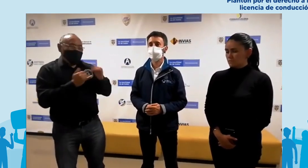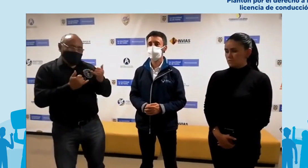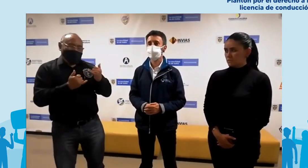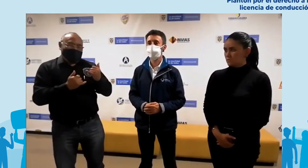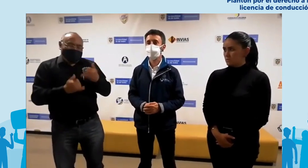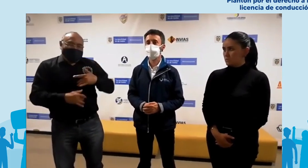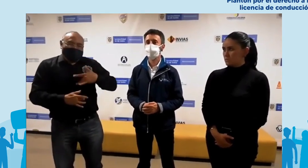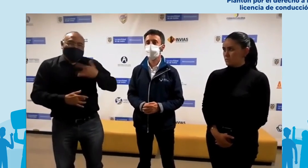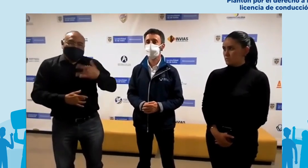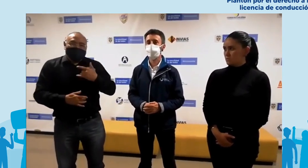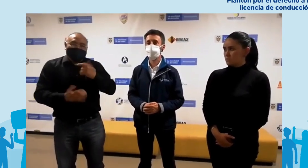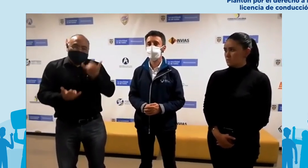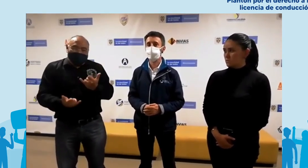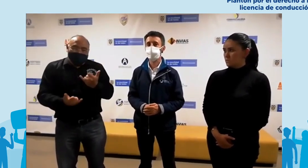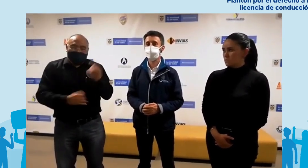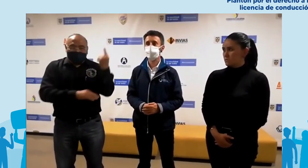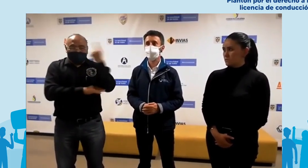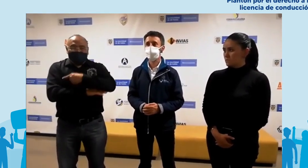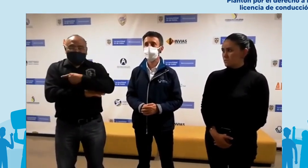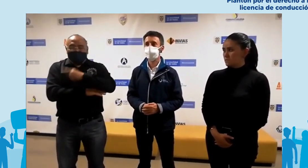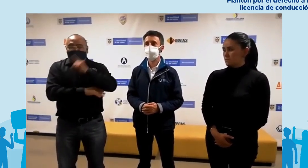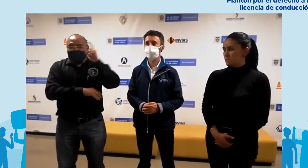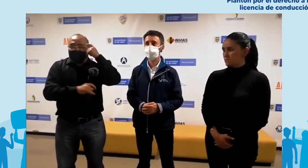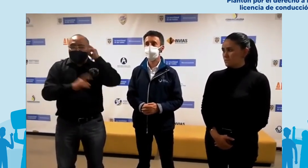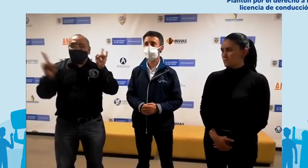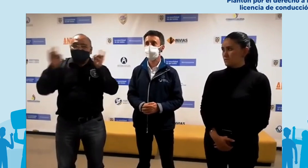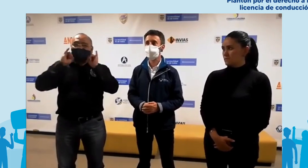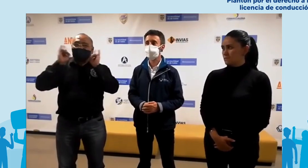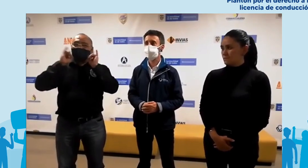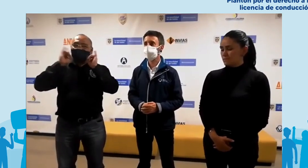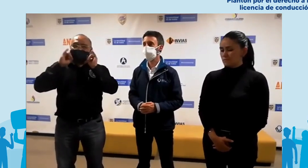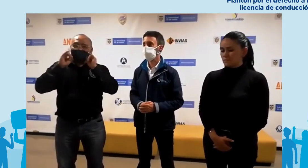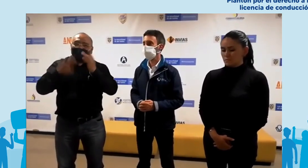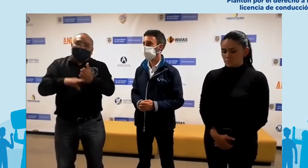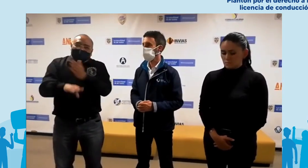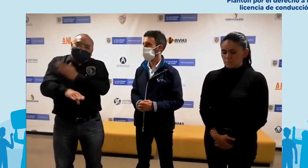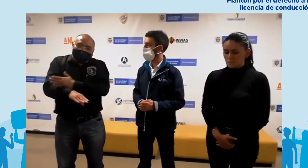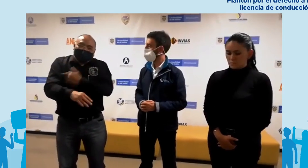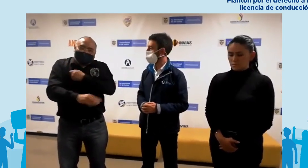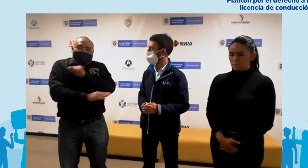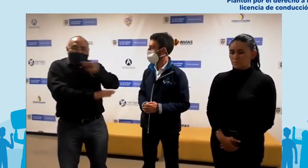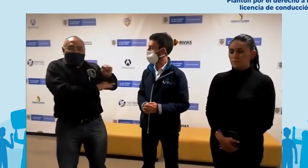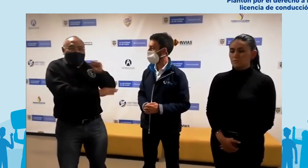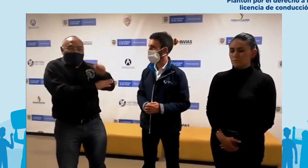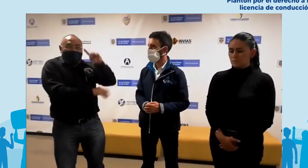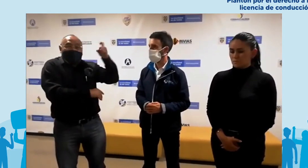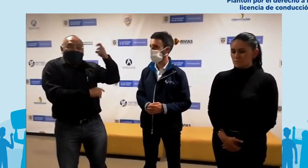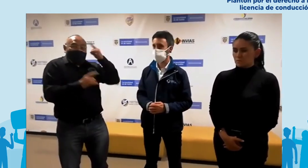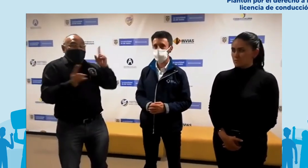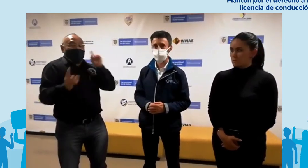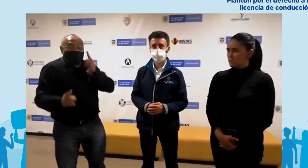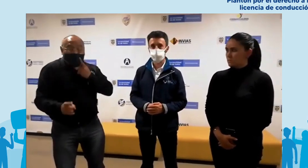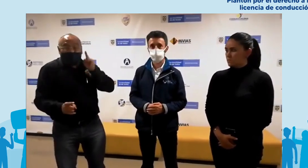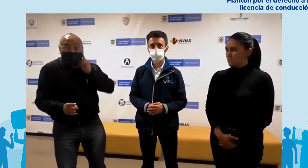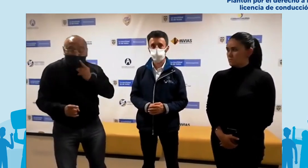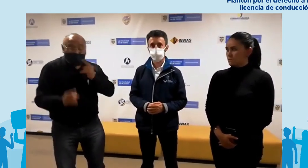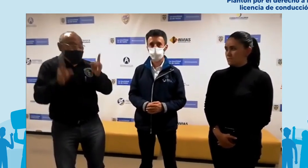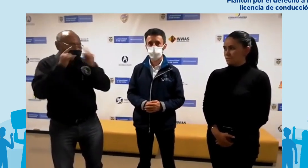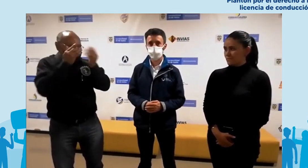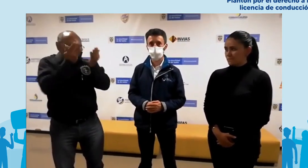trabajo muchas gracias doctor Luis Lota por esta reunión que hemos tenido por habernos escuchado efectivamente ha habido